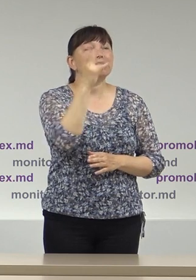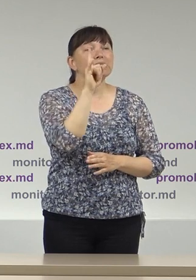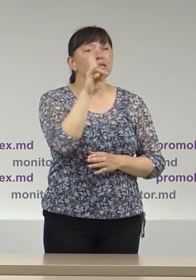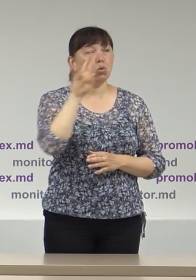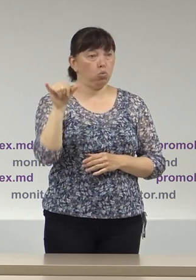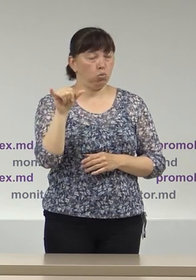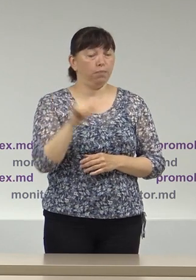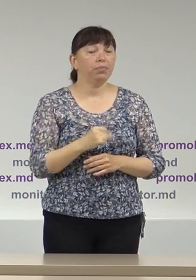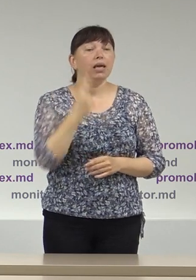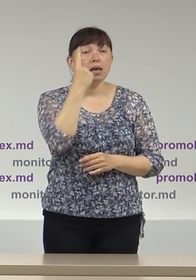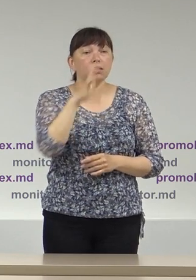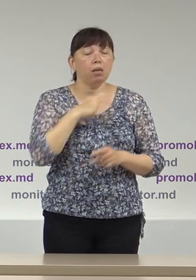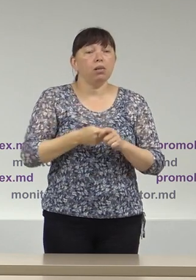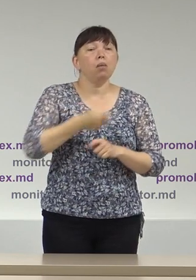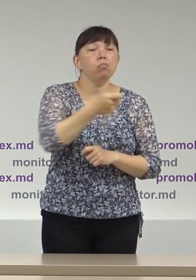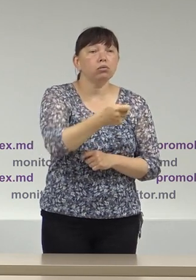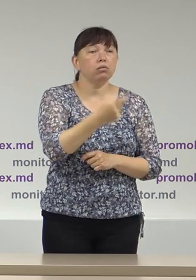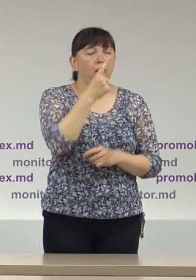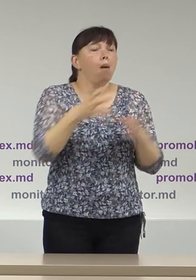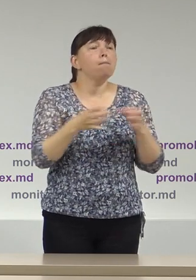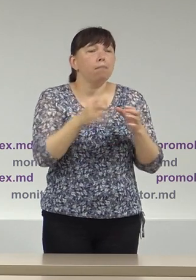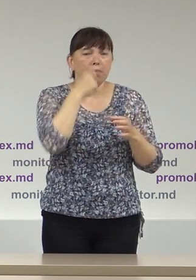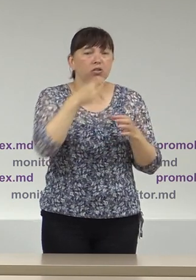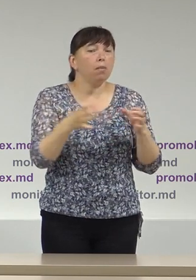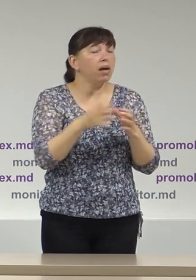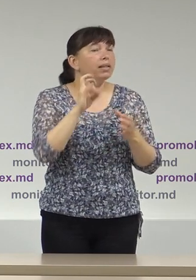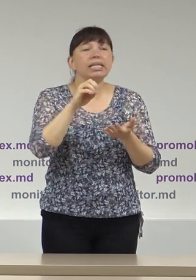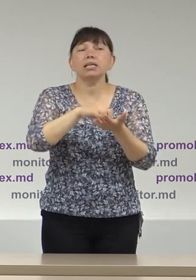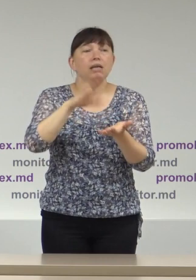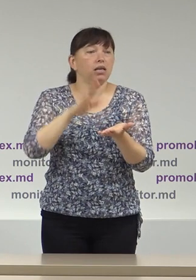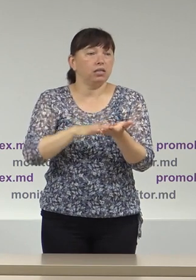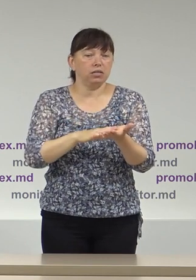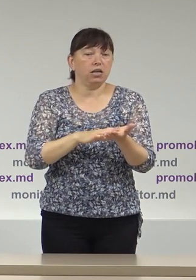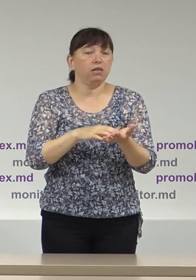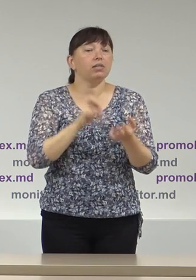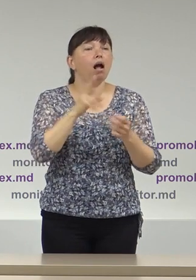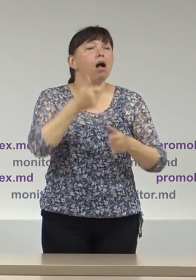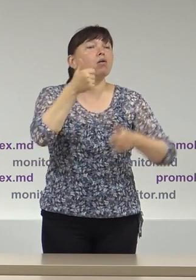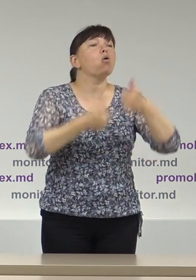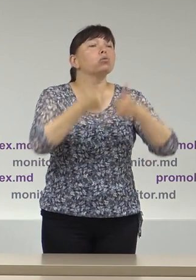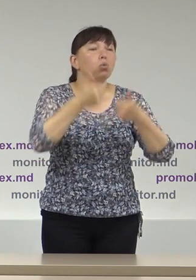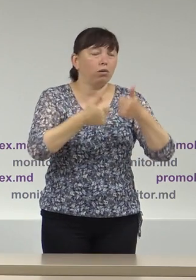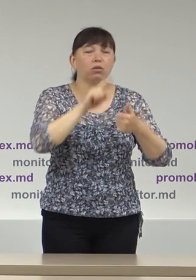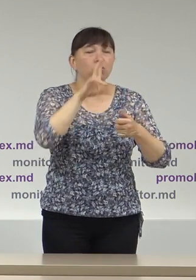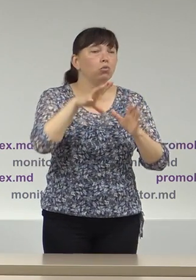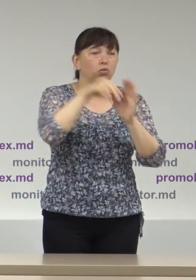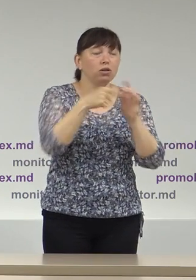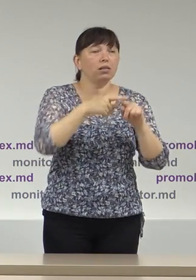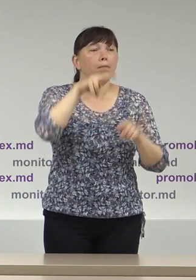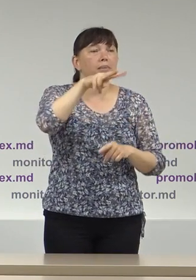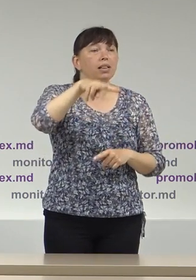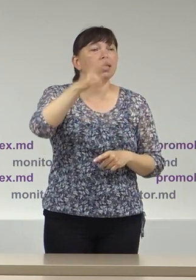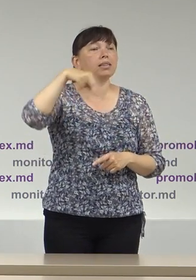Și una a fost depusă de către un partid politic neregistrat în calitate de concurent electoral, este vorba de PLDM,